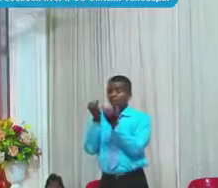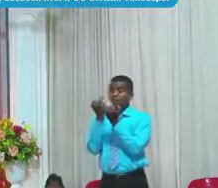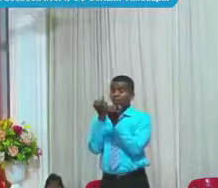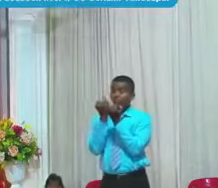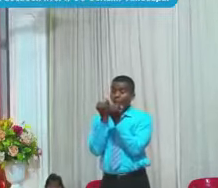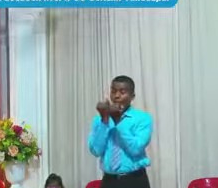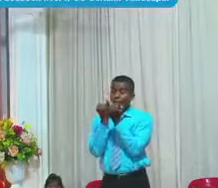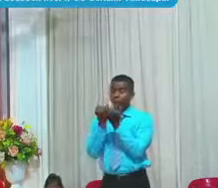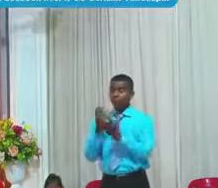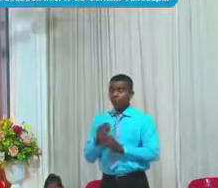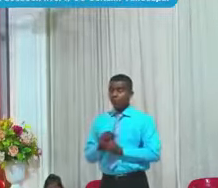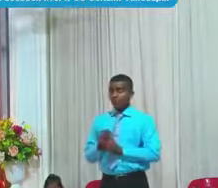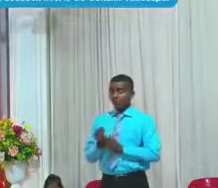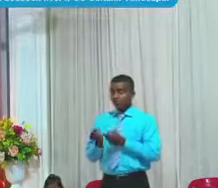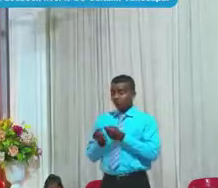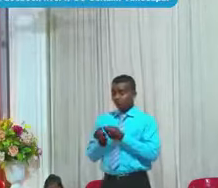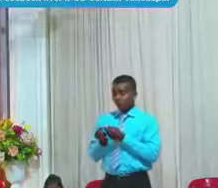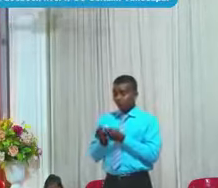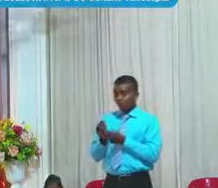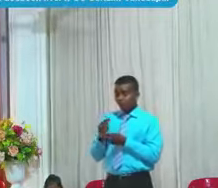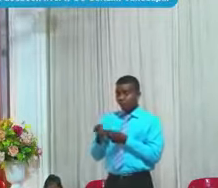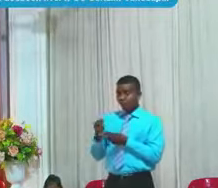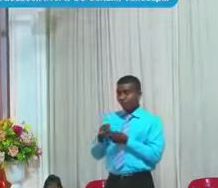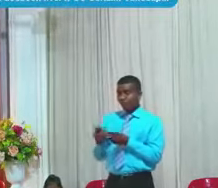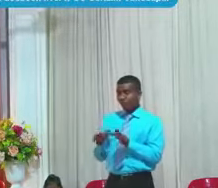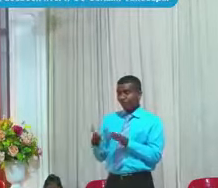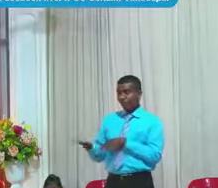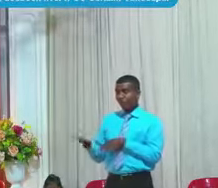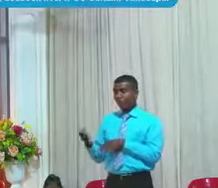sepulcro Y su vida a los que causan la muerte